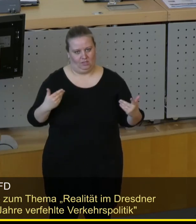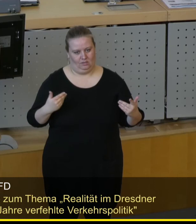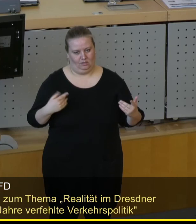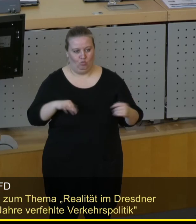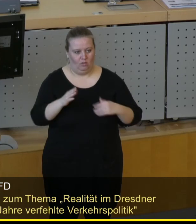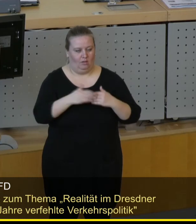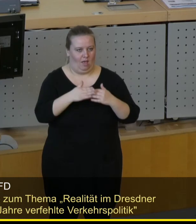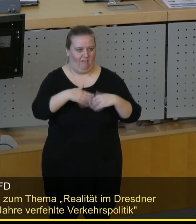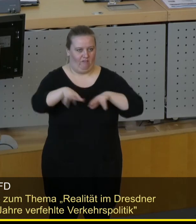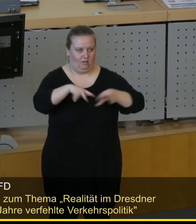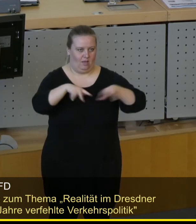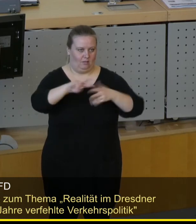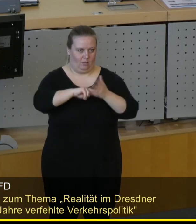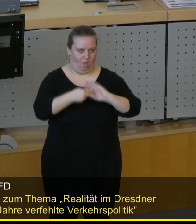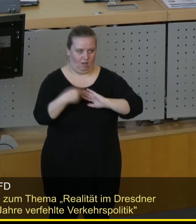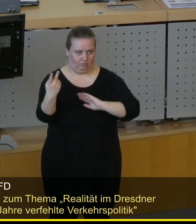Nachverkehrsplan.